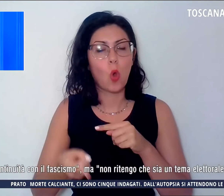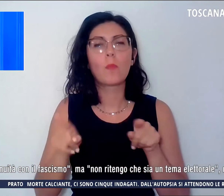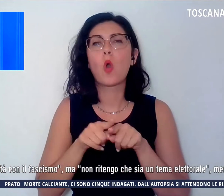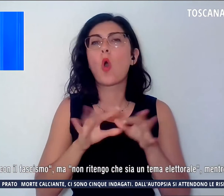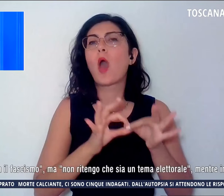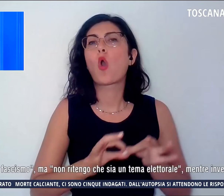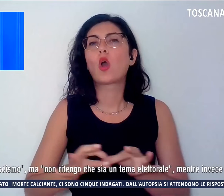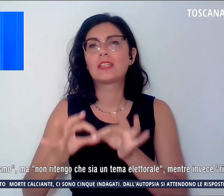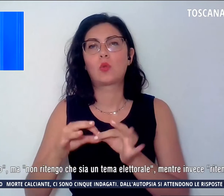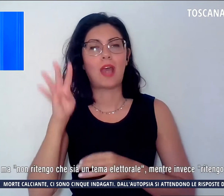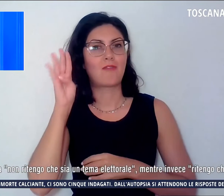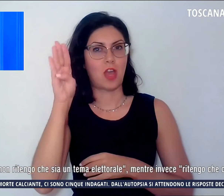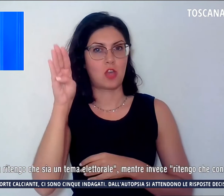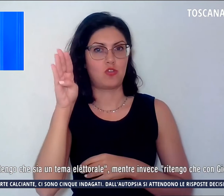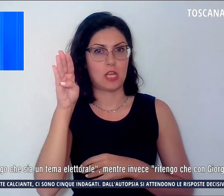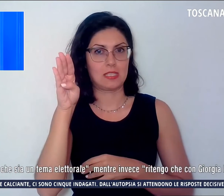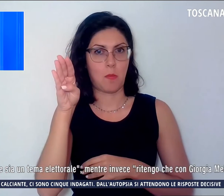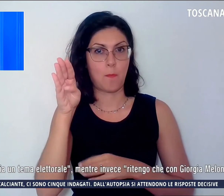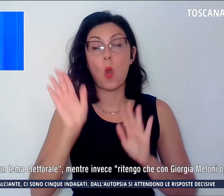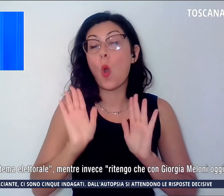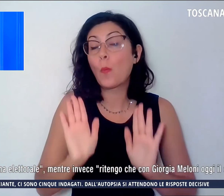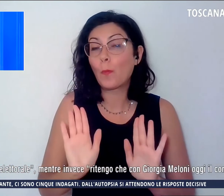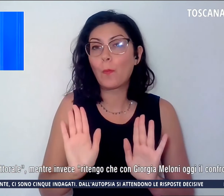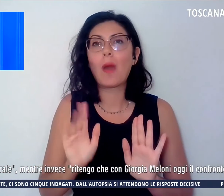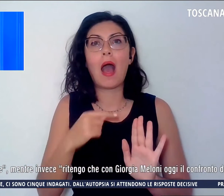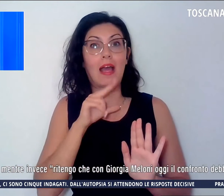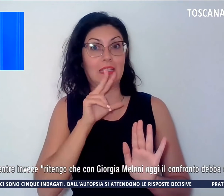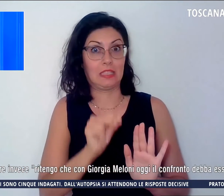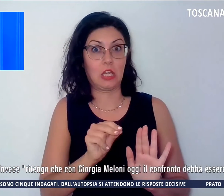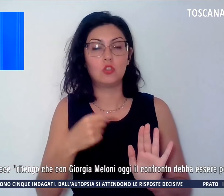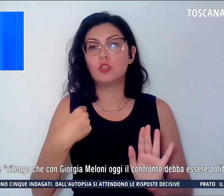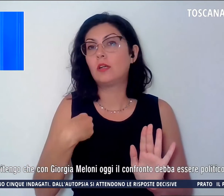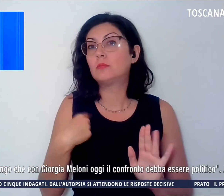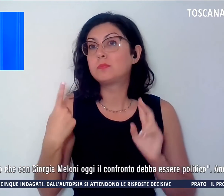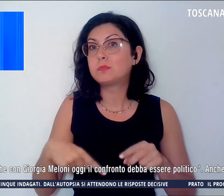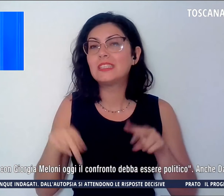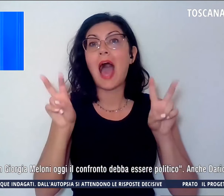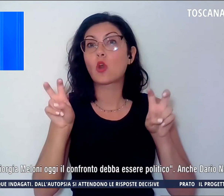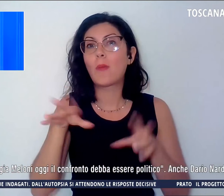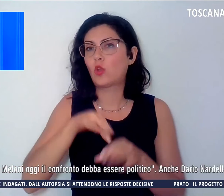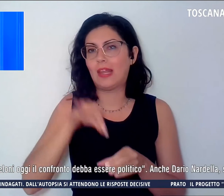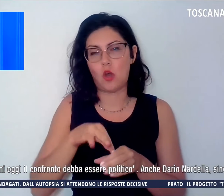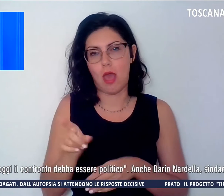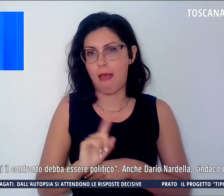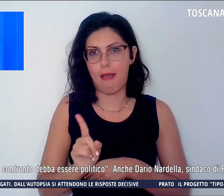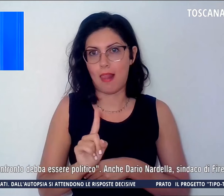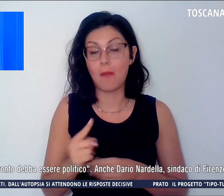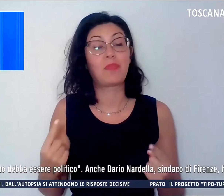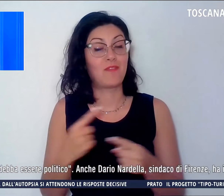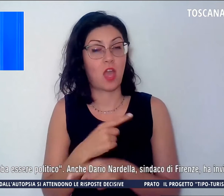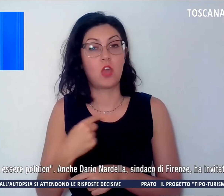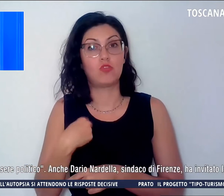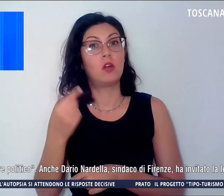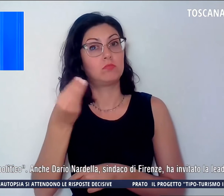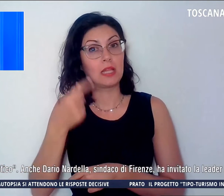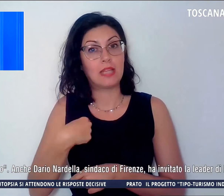fascismo. Ma, prosegue Gianni, non ritengo che sia un tema elettorale, mentre invece ritengo che con